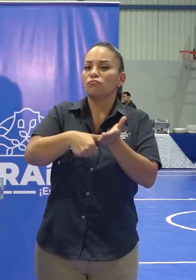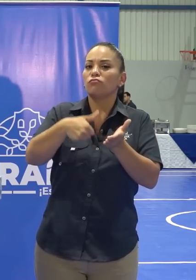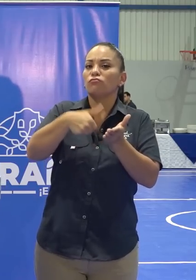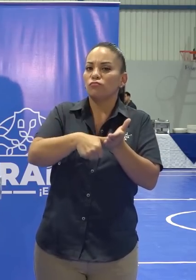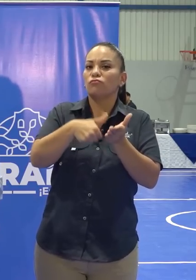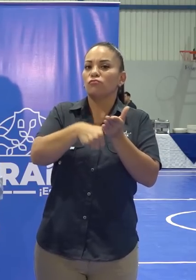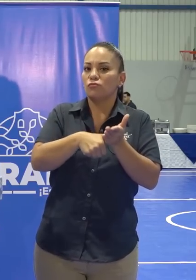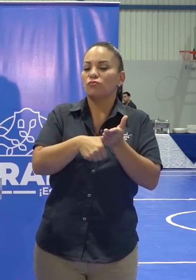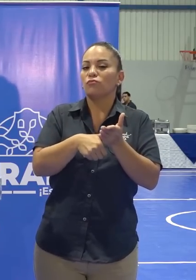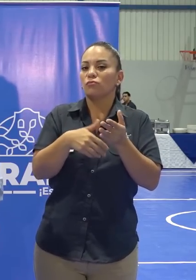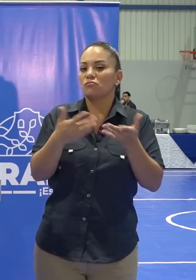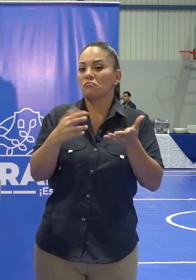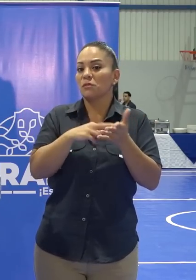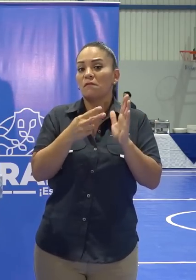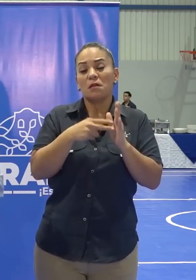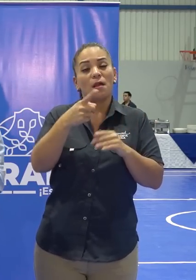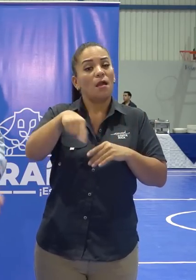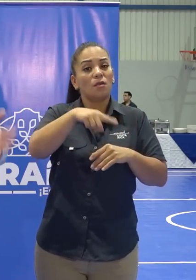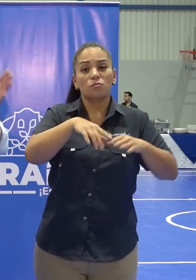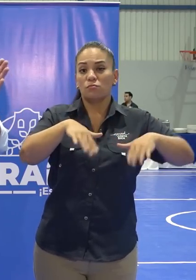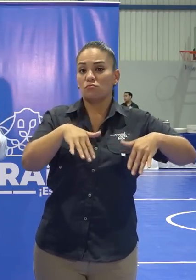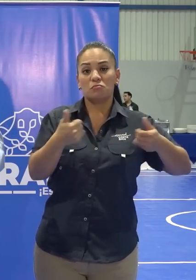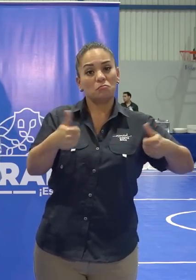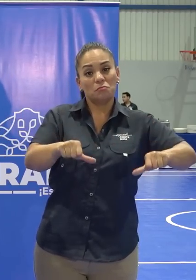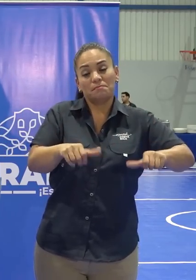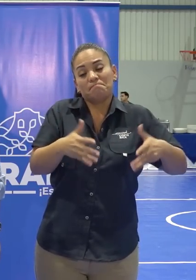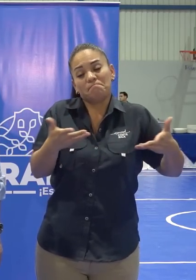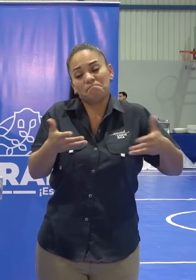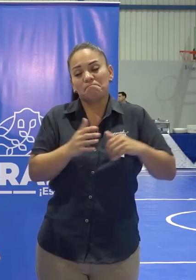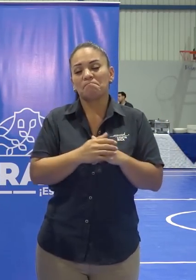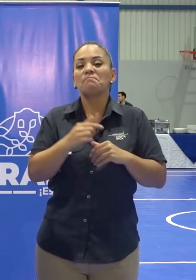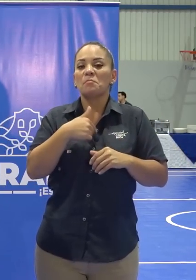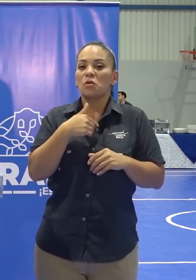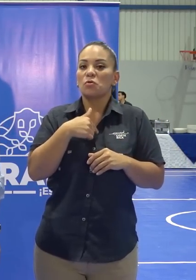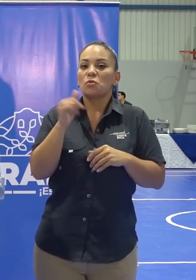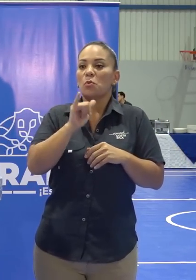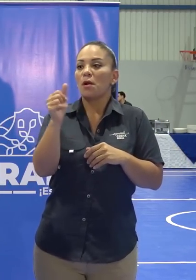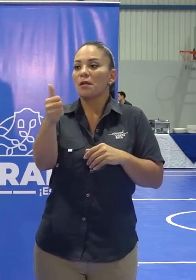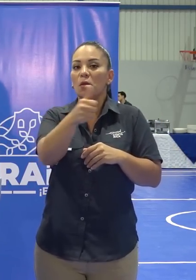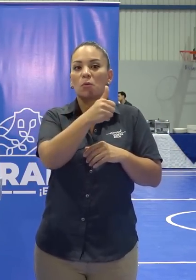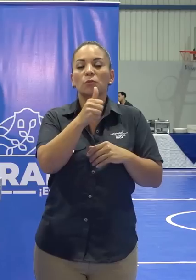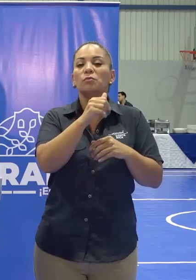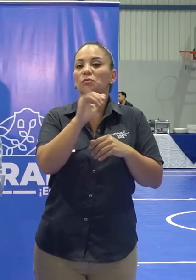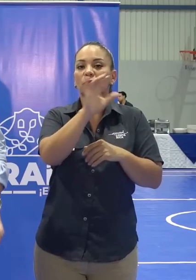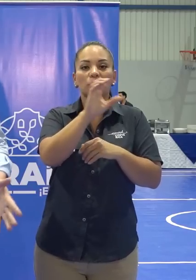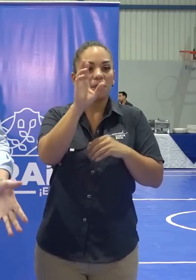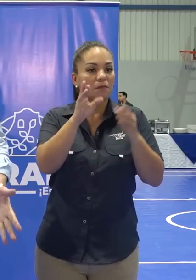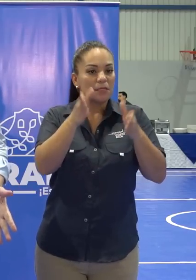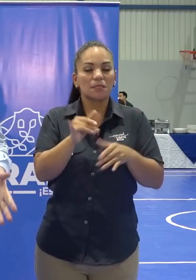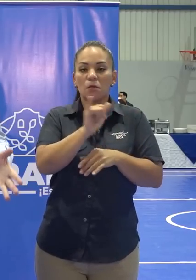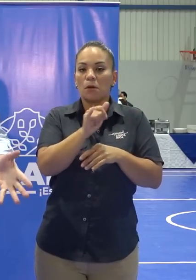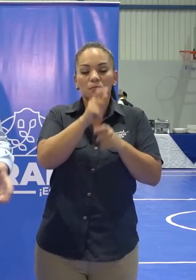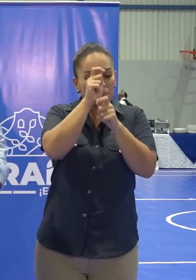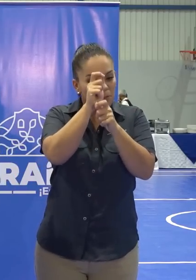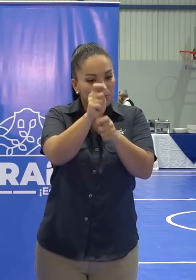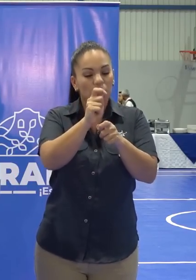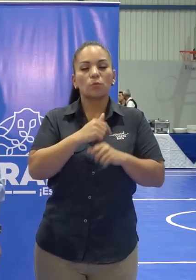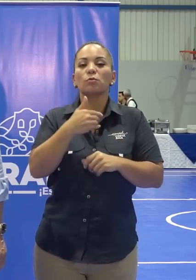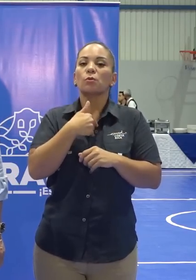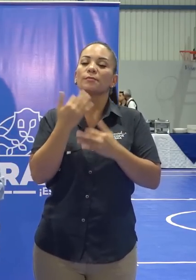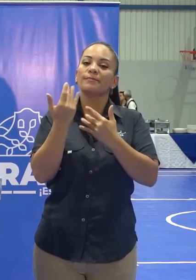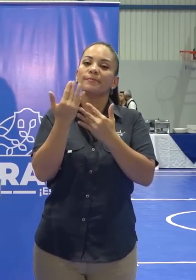que no se han puesto de acuerdo. Pero yo estoy, al igual que el resto de los costarricenses, respetuoso y